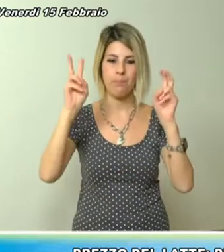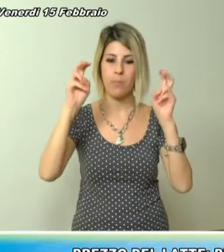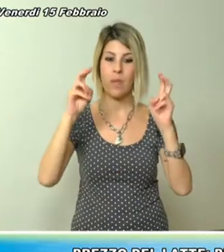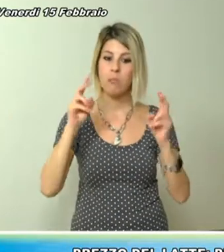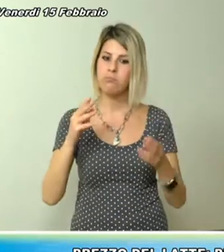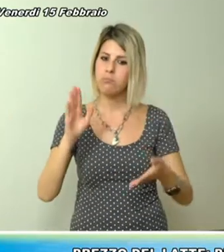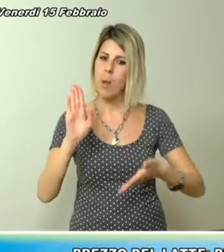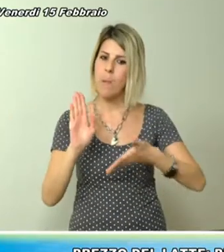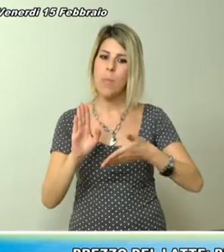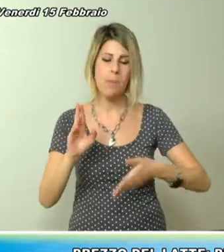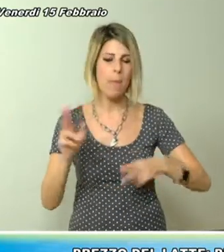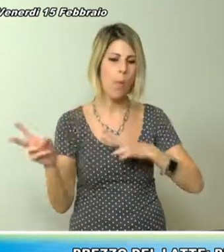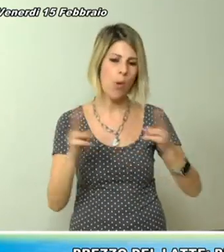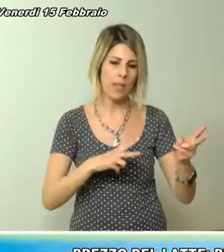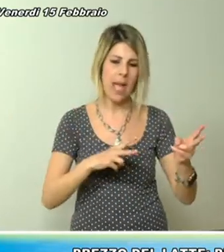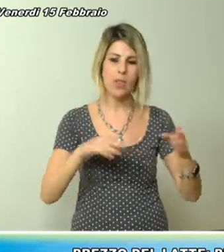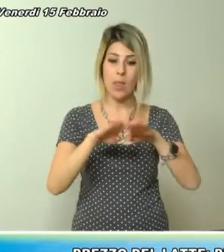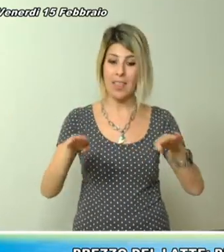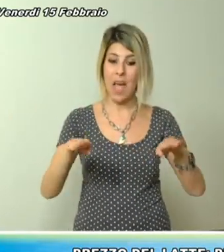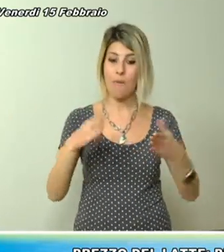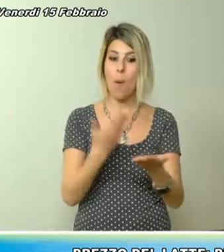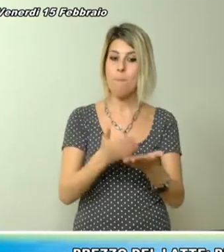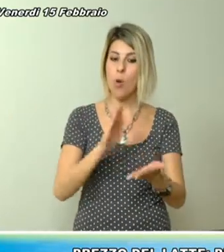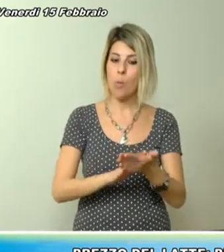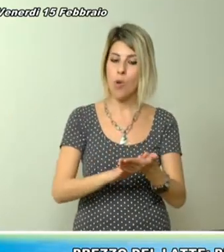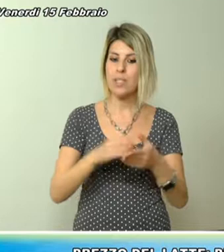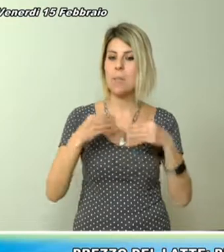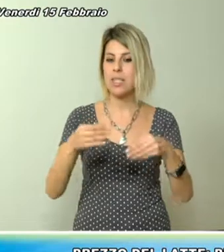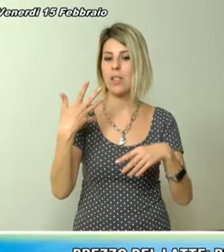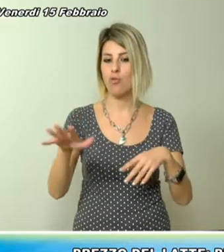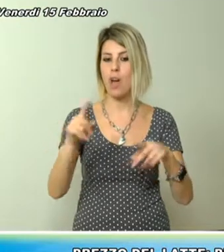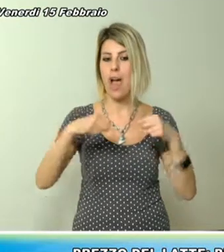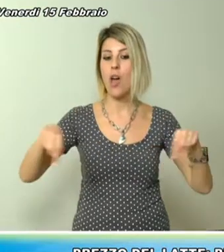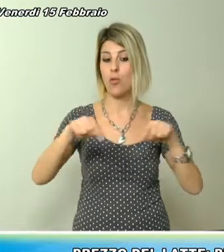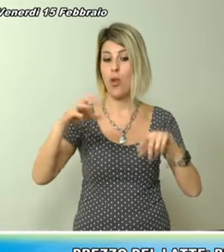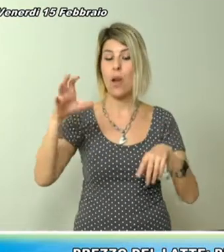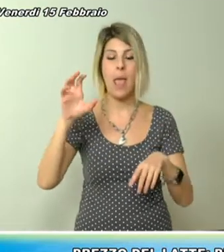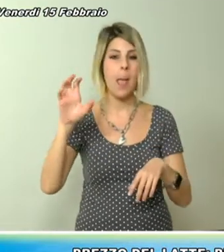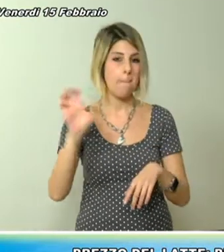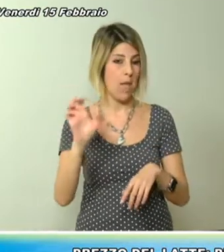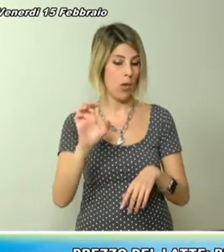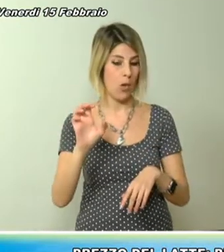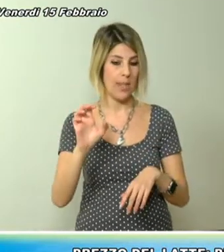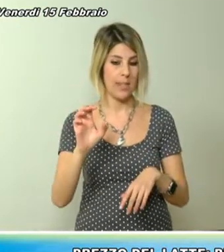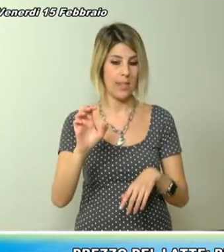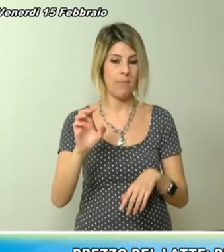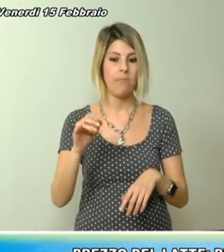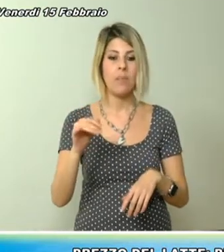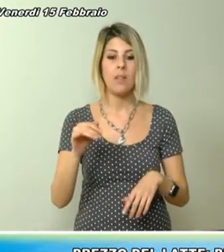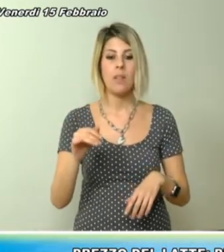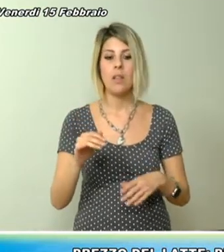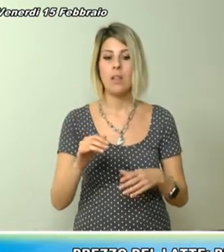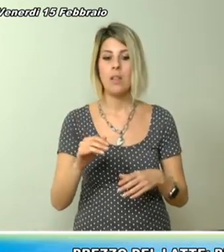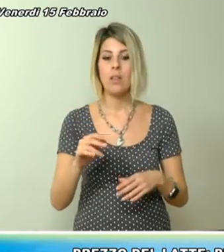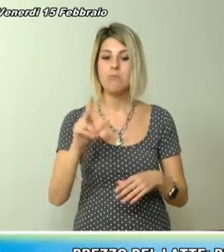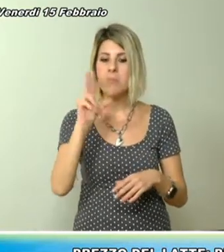Abbiamo portato al tavolo la proposta che avevamo già presentato alla riunione di mercoledì e alla fine è stata l'unica discussa